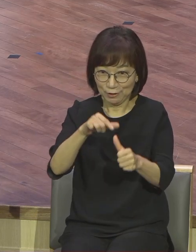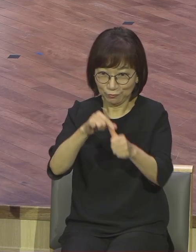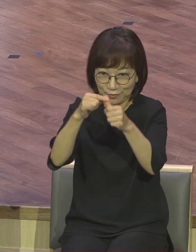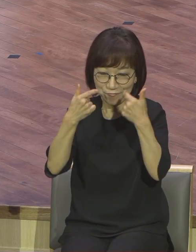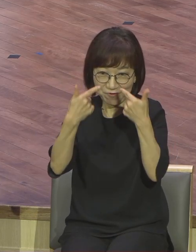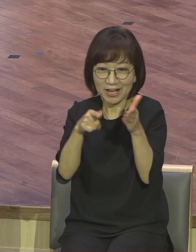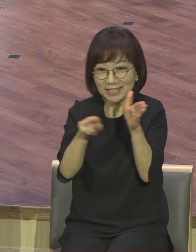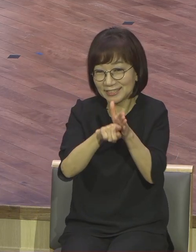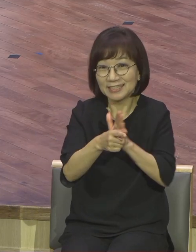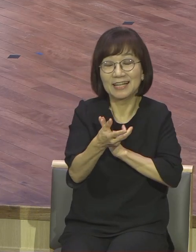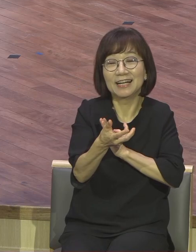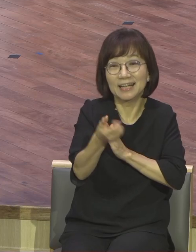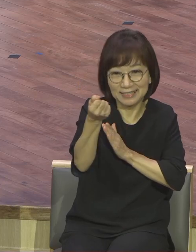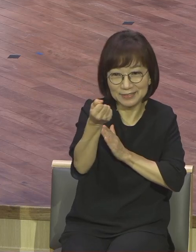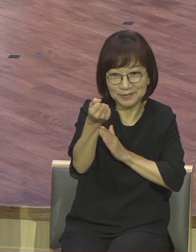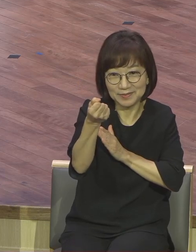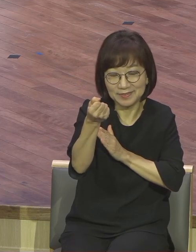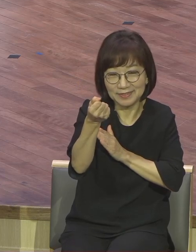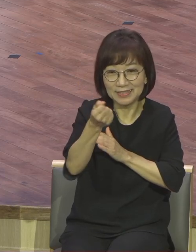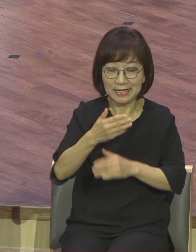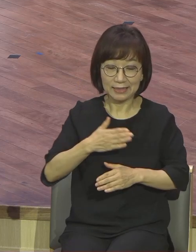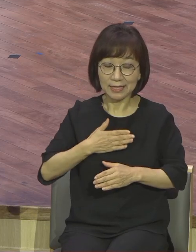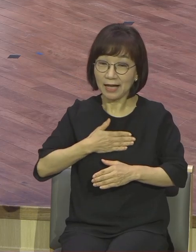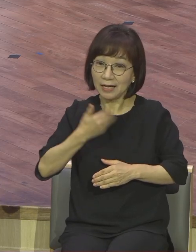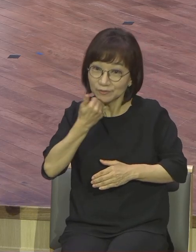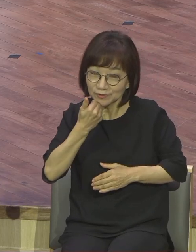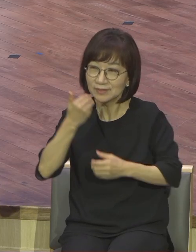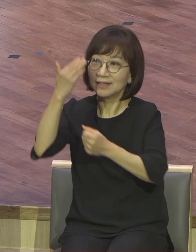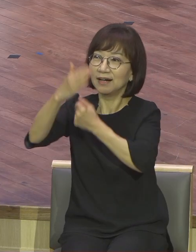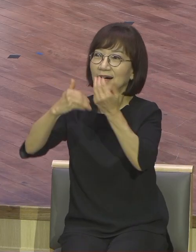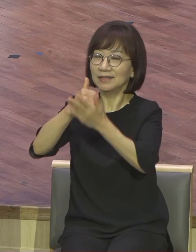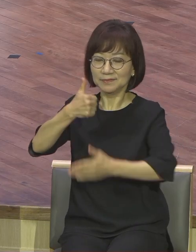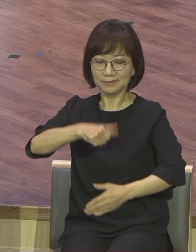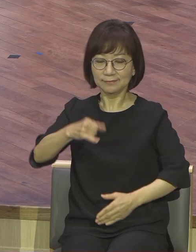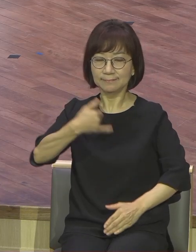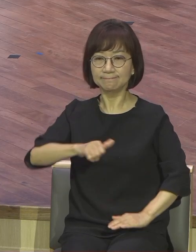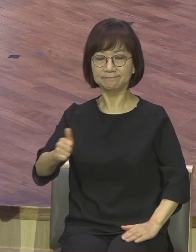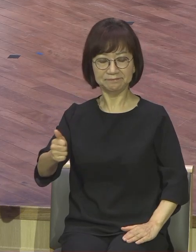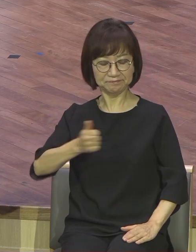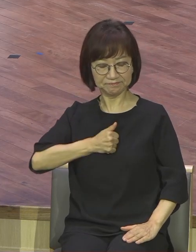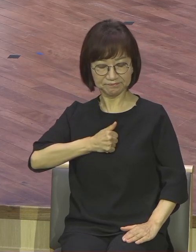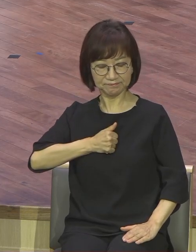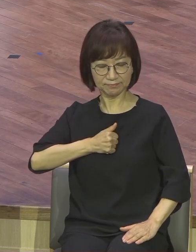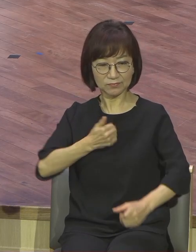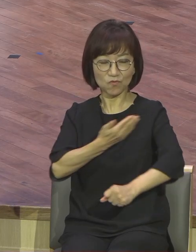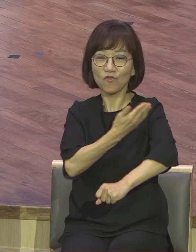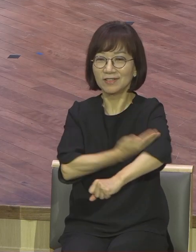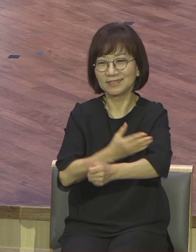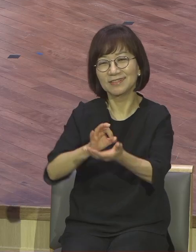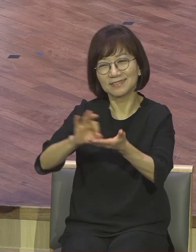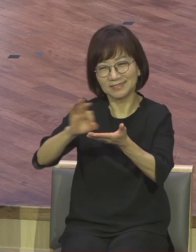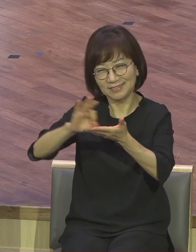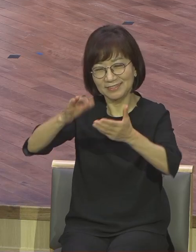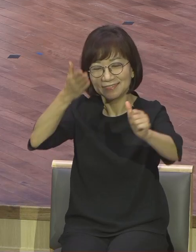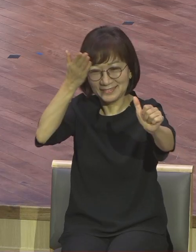하나님의 자녀의 신분과 권세를 누리시기 바랍니다. 삶 속에 누려야 돼요.